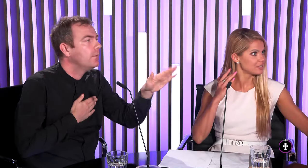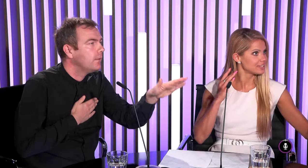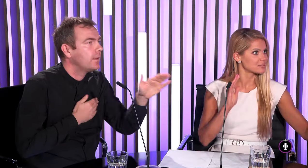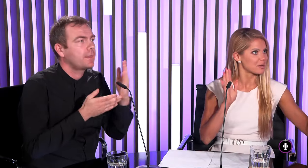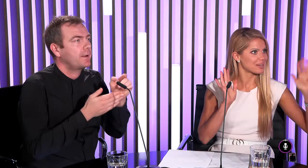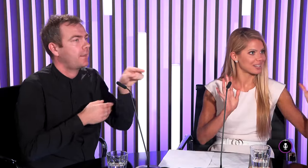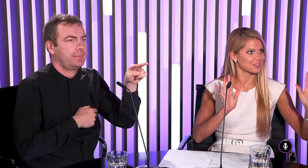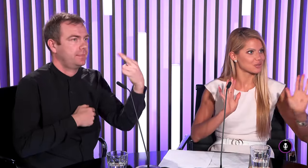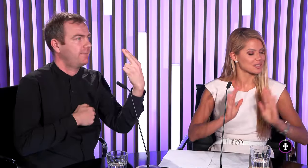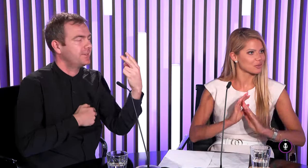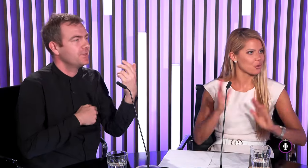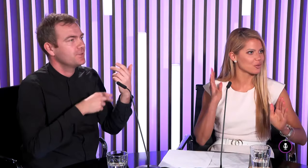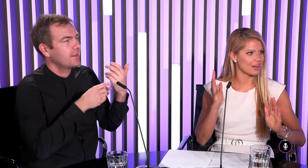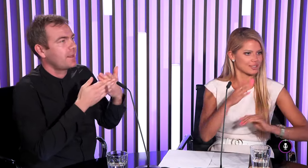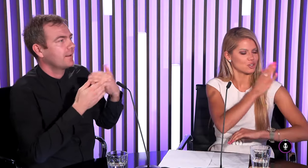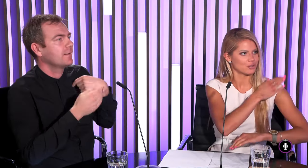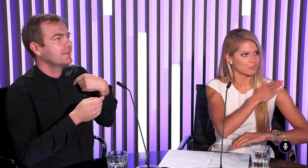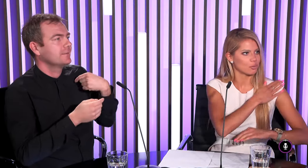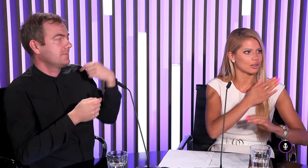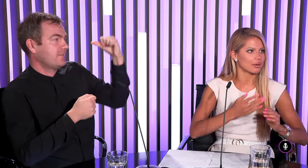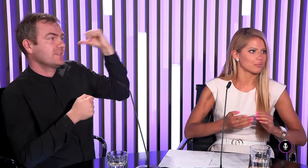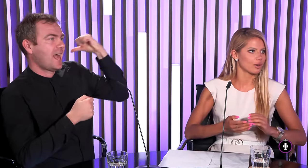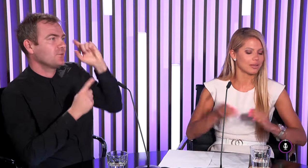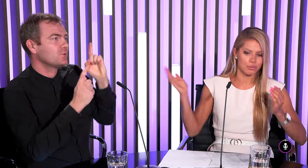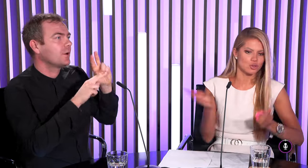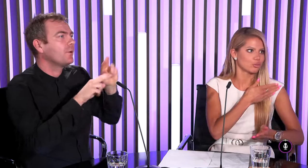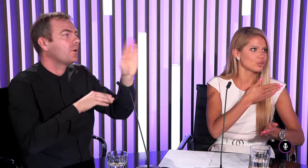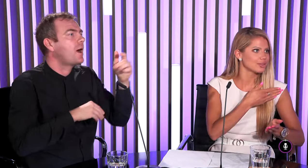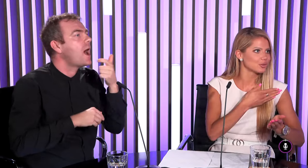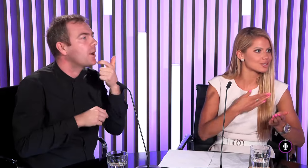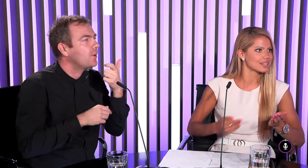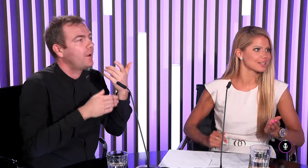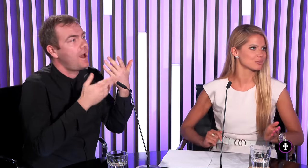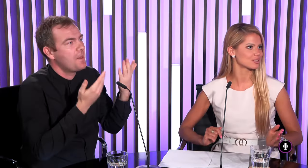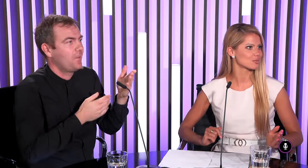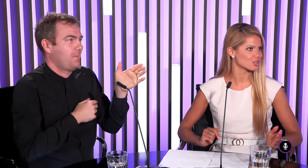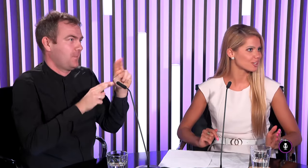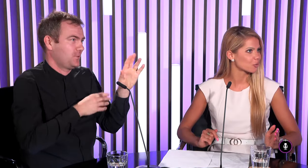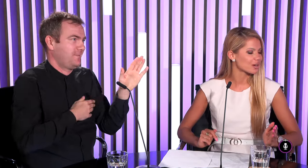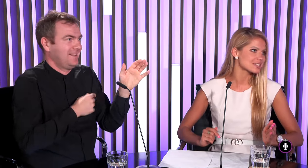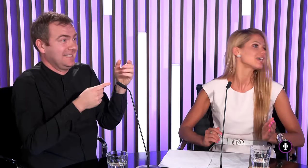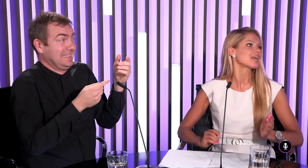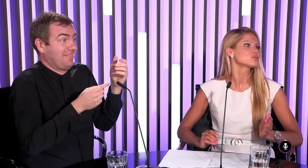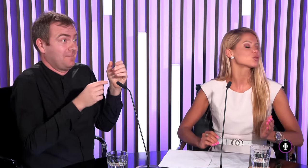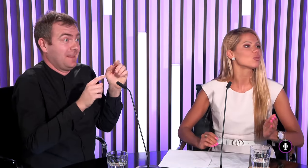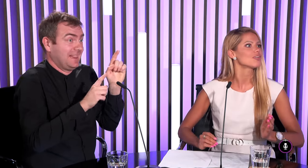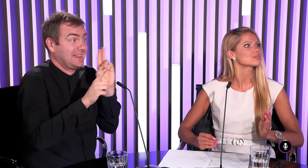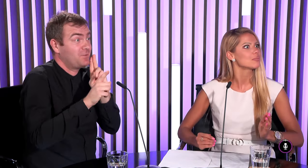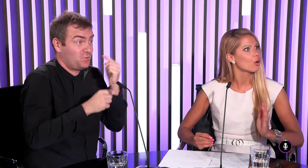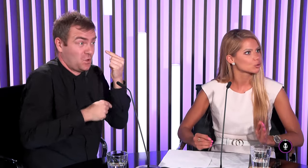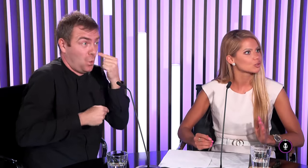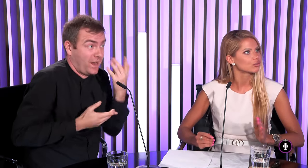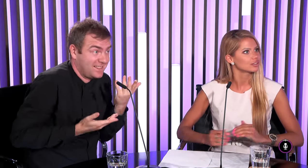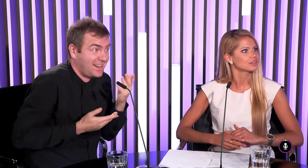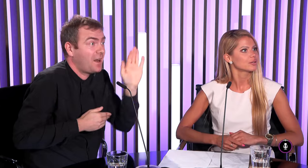nás nevidíte sme napríklad zozadu od vás či potlapkať po ramene môže buď jednu dostať alebo sa môže niekto uraziť tak akým spôsobom